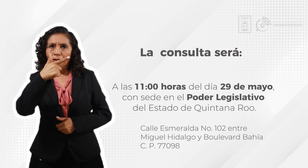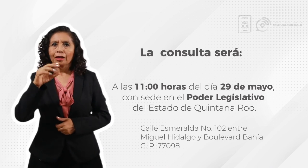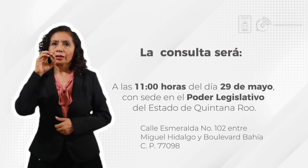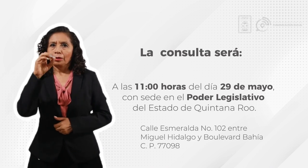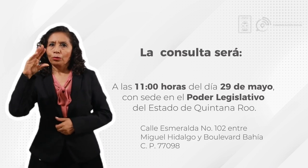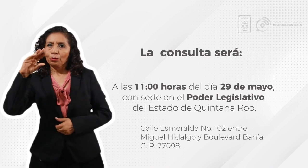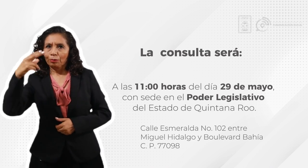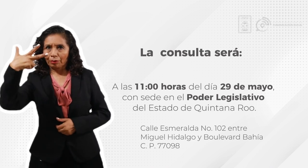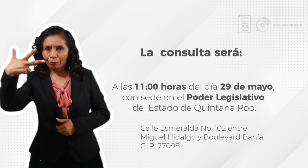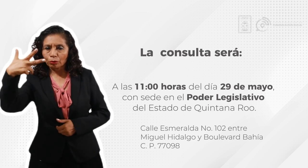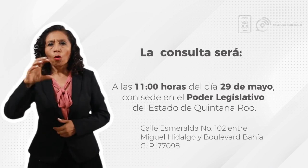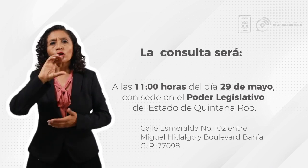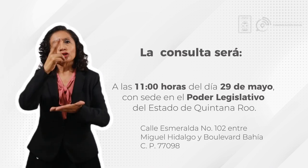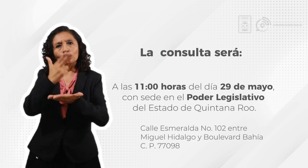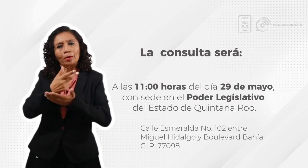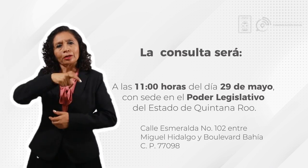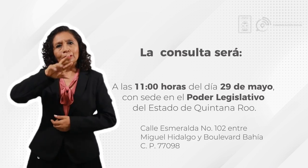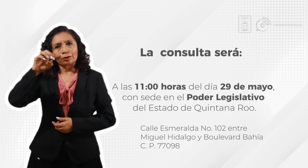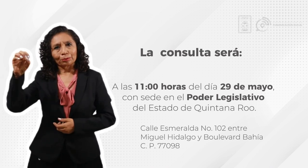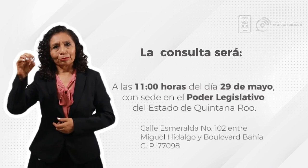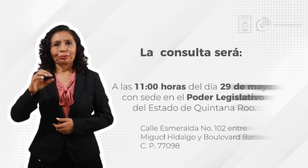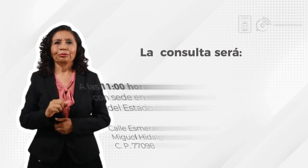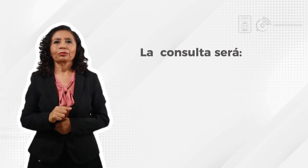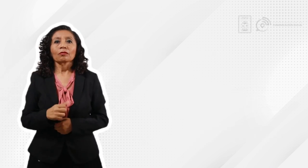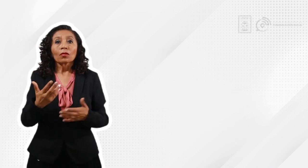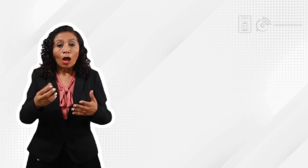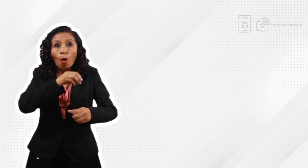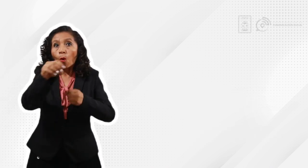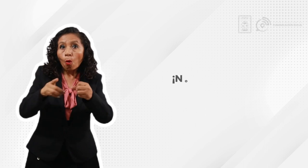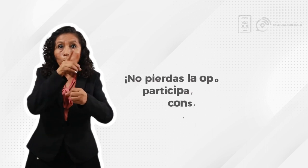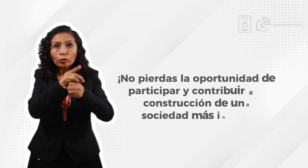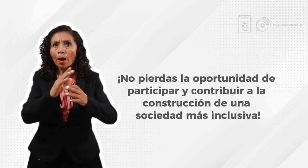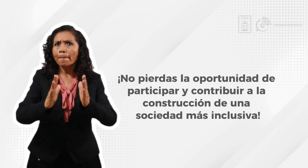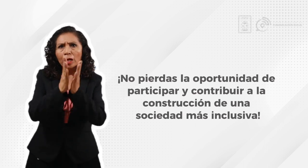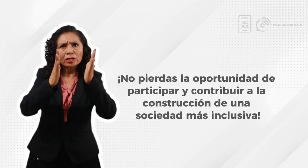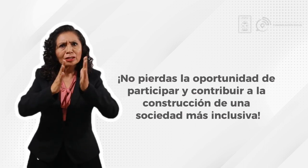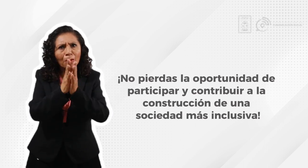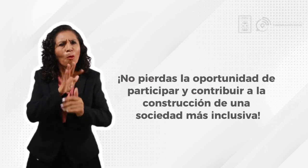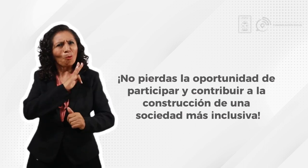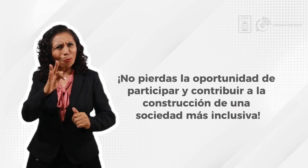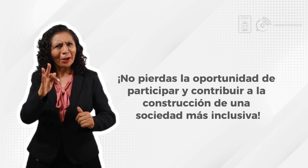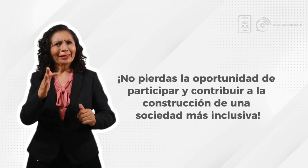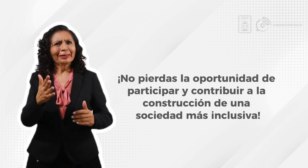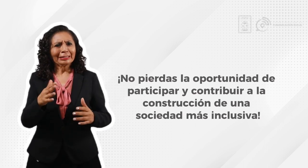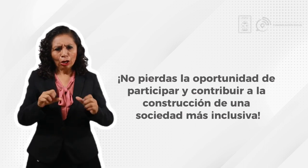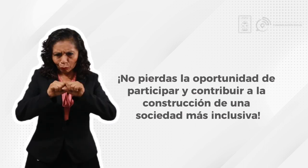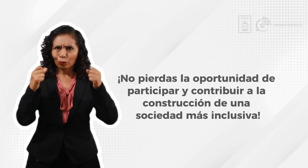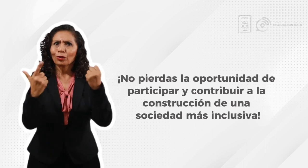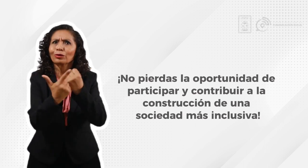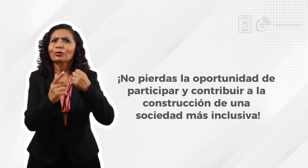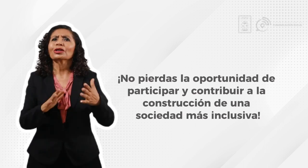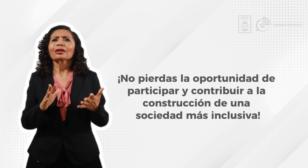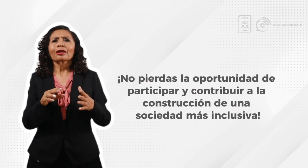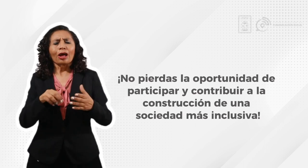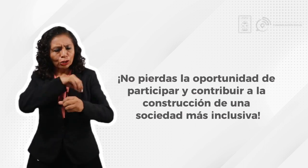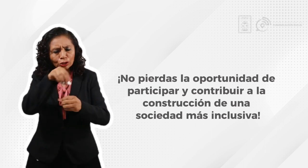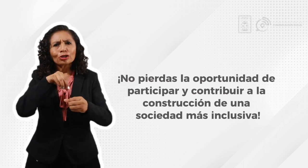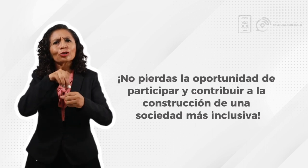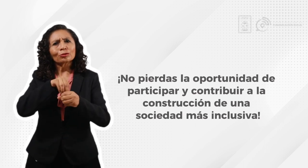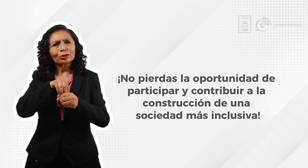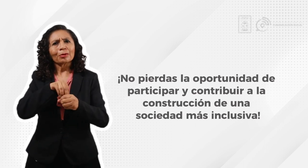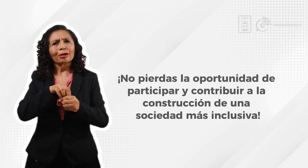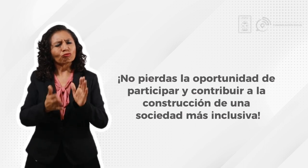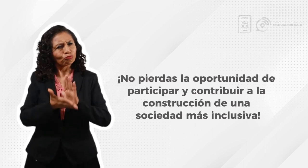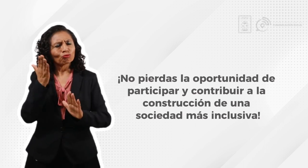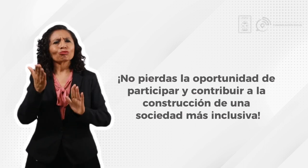77098, Chetumal, Quintana Roo. No pierdas la oportunidad de participar y contribuir a la